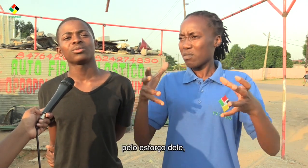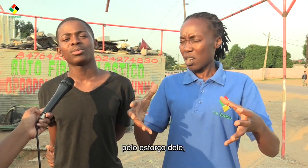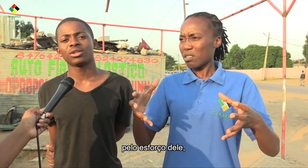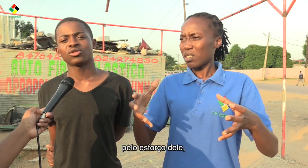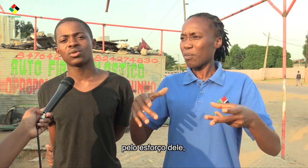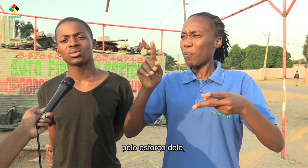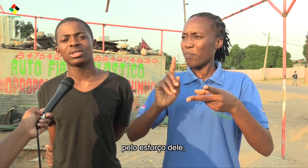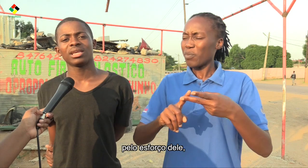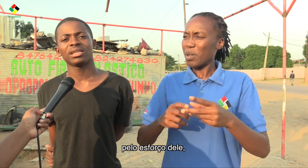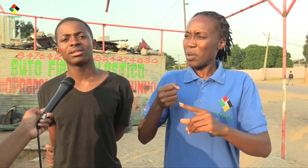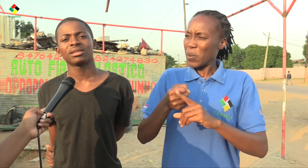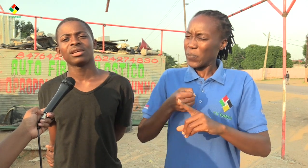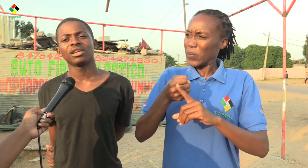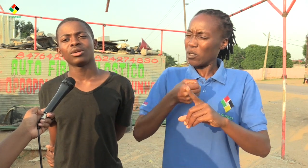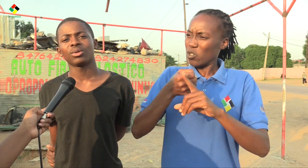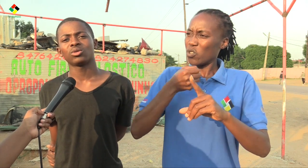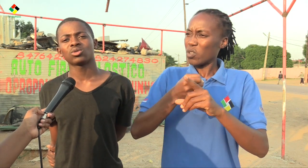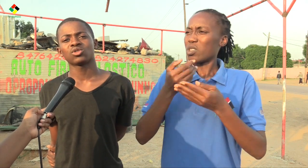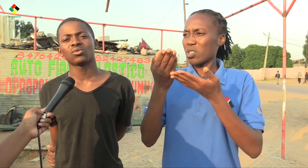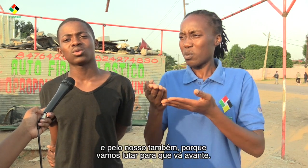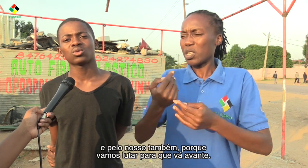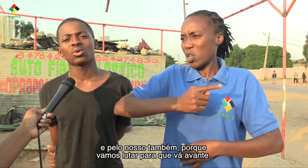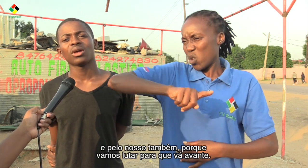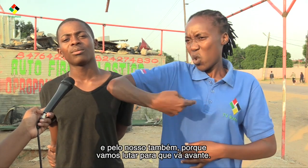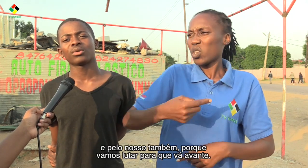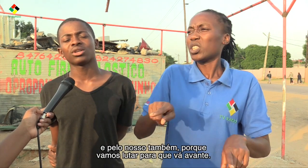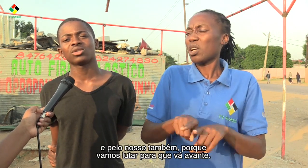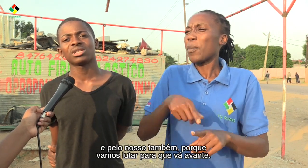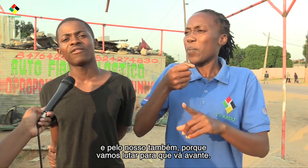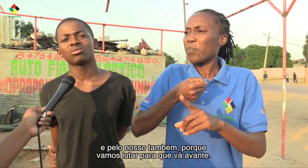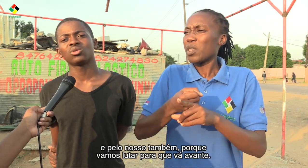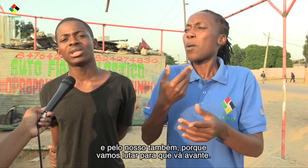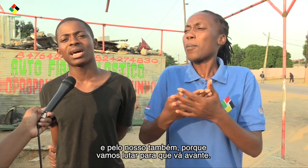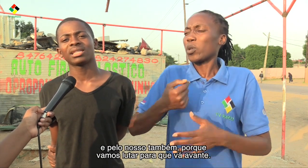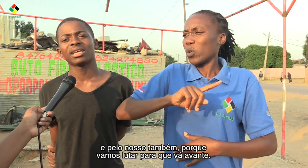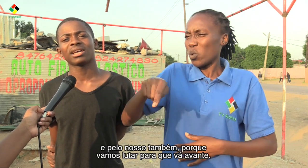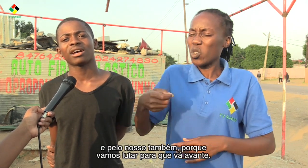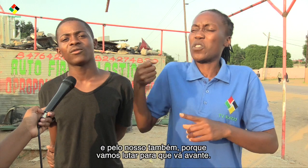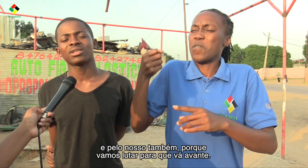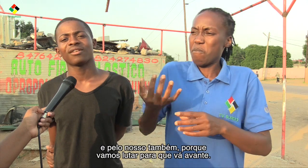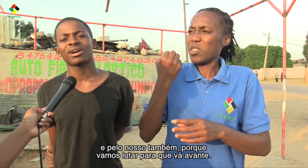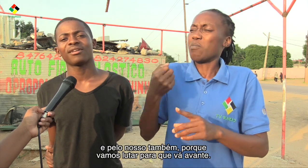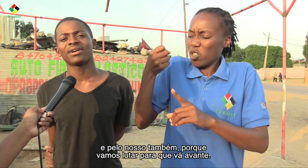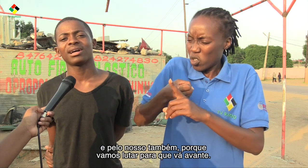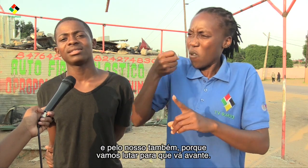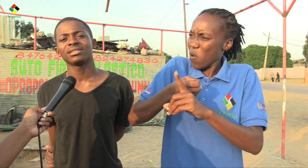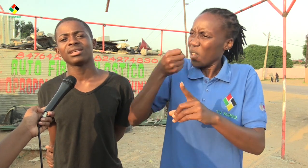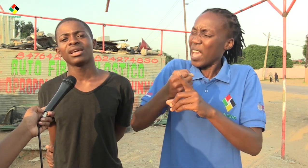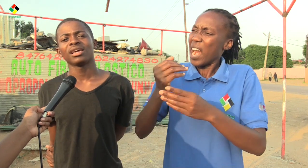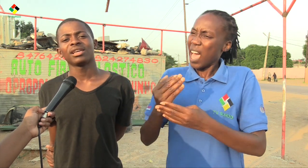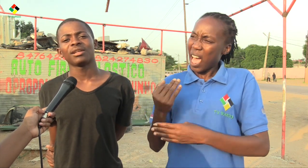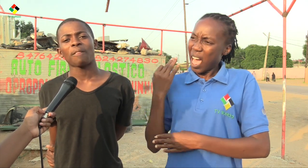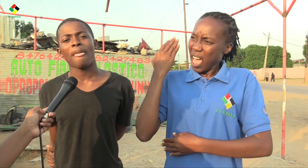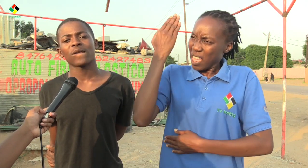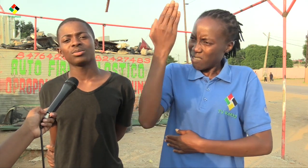pelo esforço dele e pelo nosso esforço, porque nós vamos lutar até que a oficina vá avante.